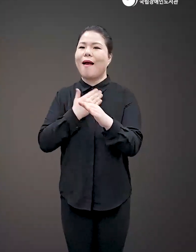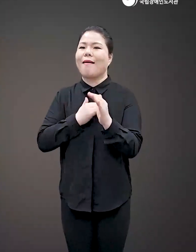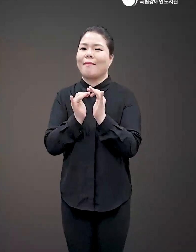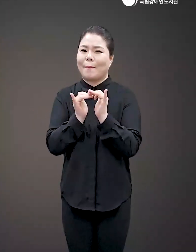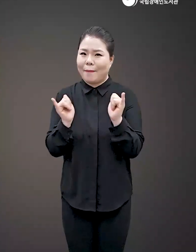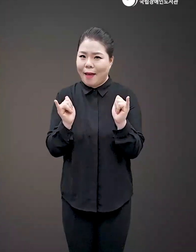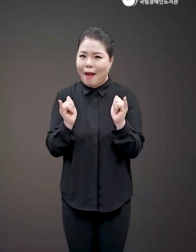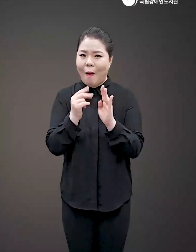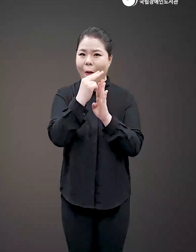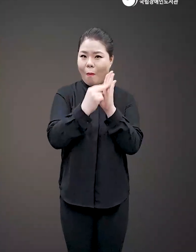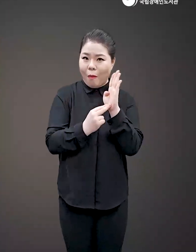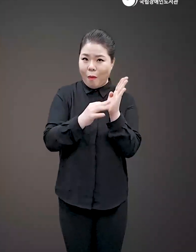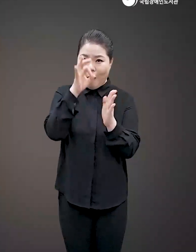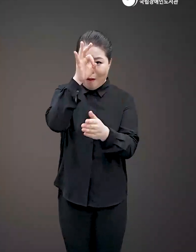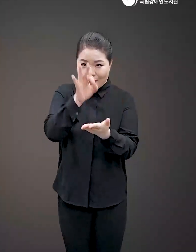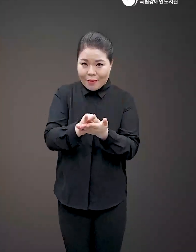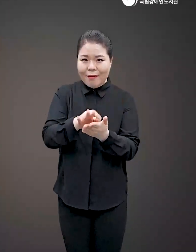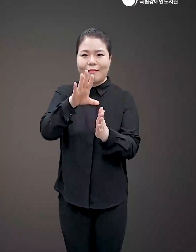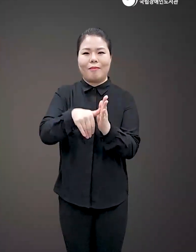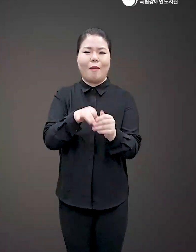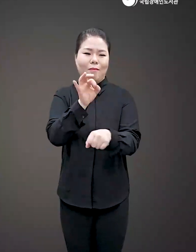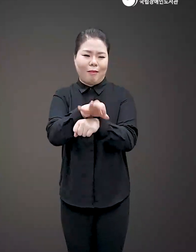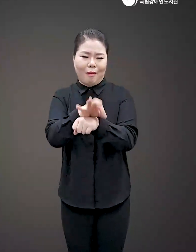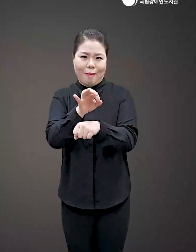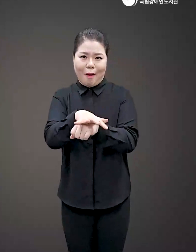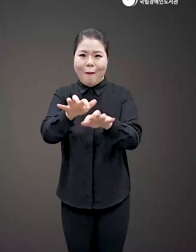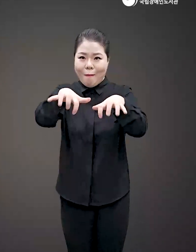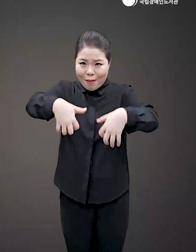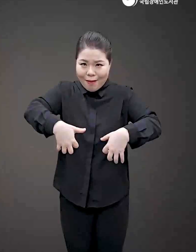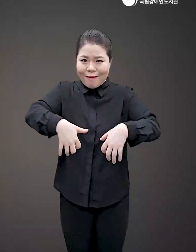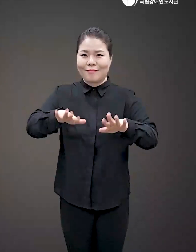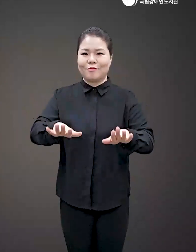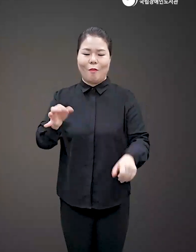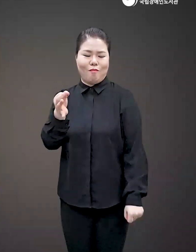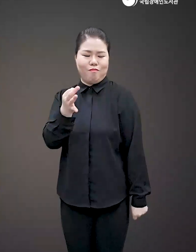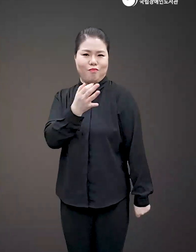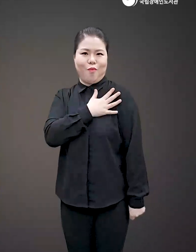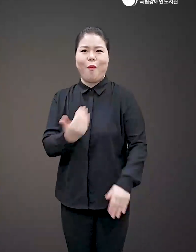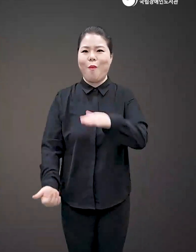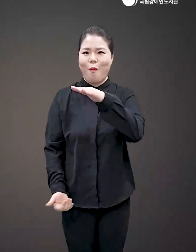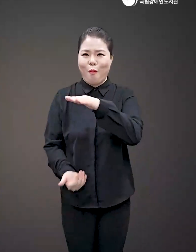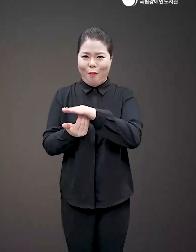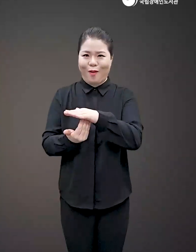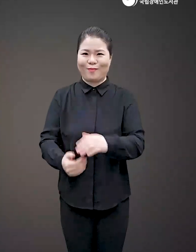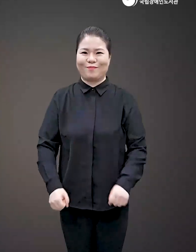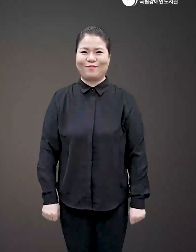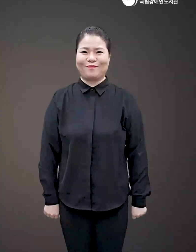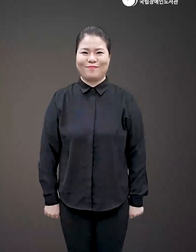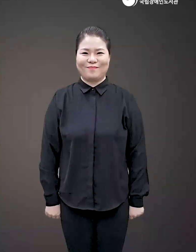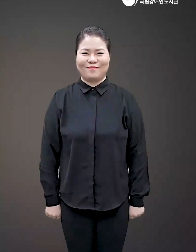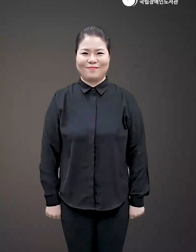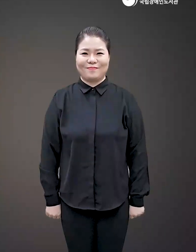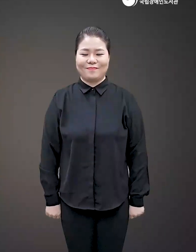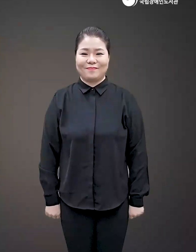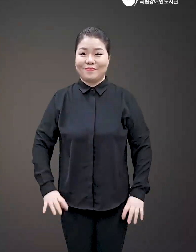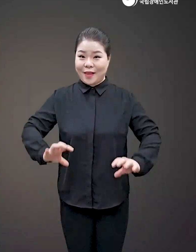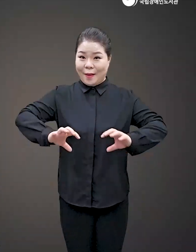예측할 수 있는 능력이 있었던 이들은 비트코인을 저가일 때 사들여 지금은 헤아릴 수 없는 불을 이뤘다